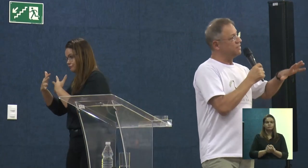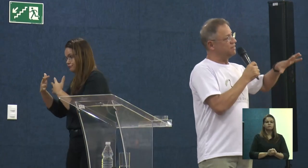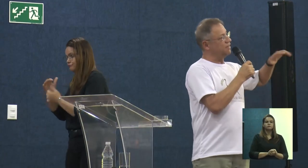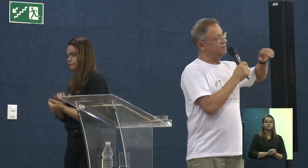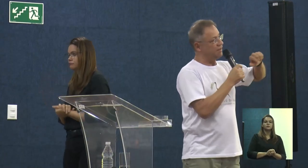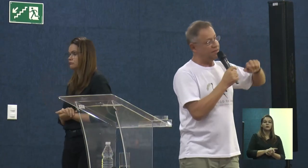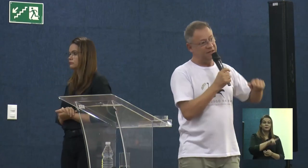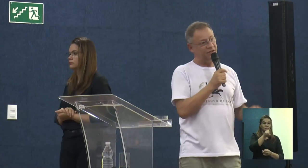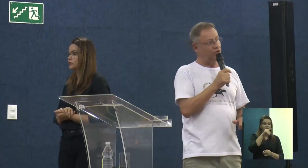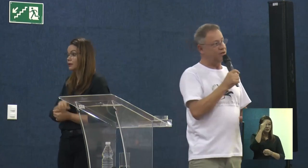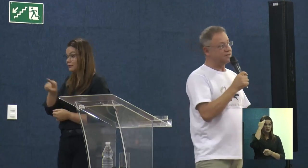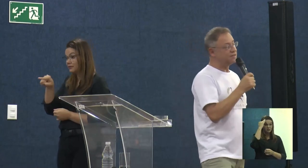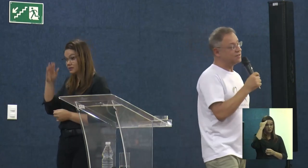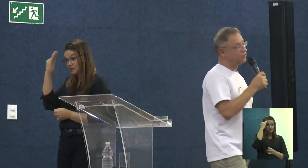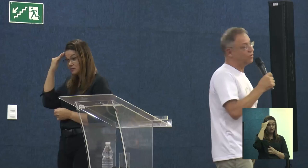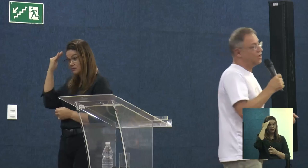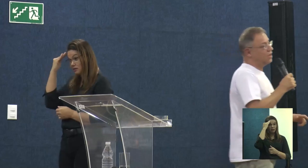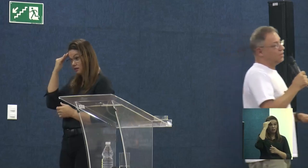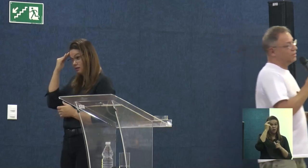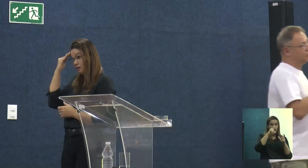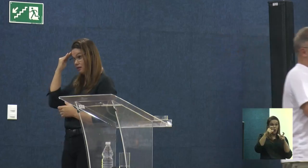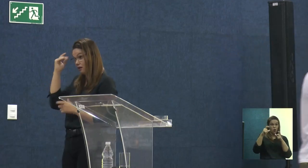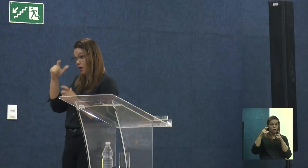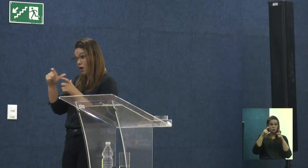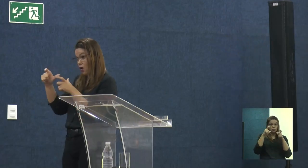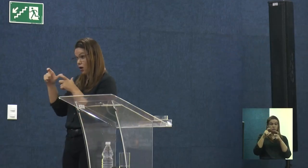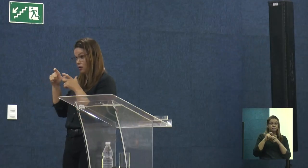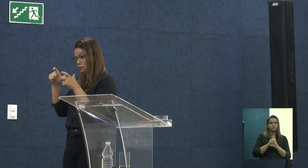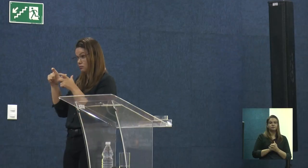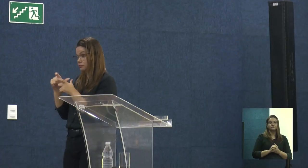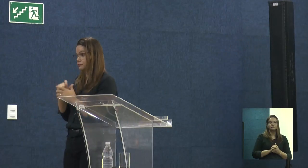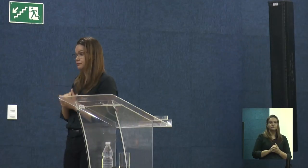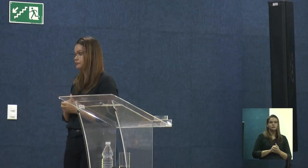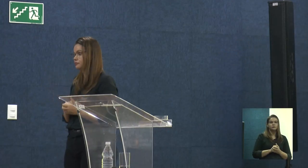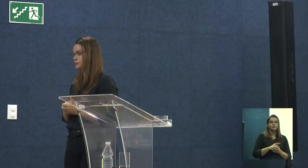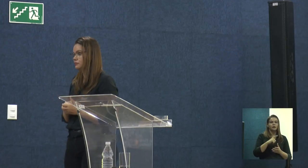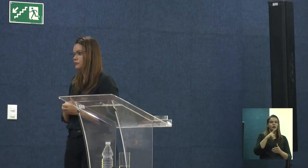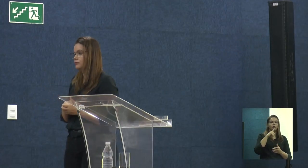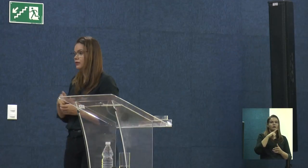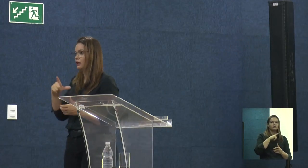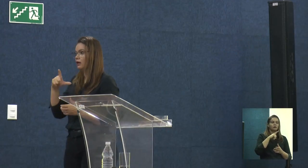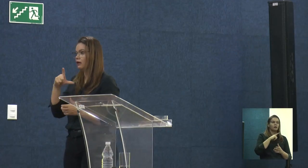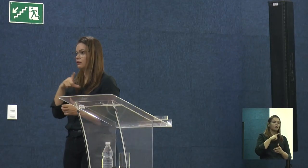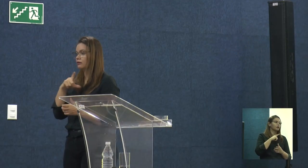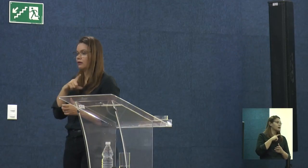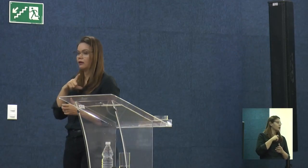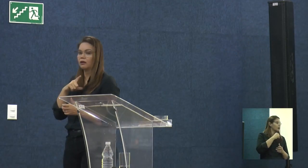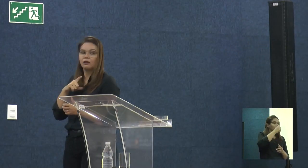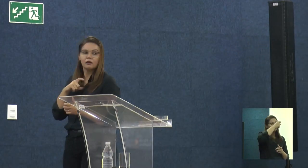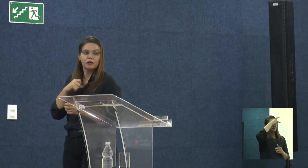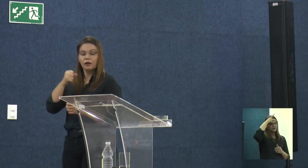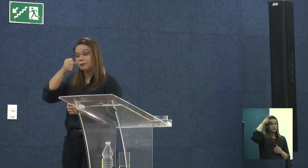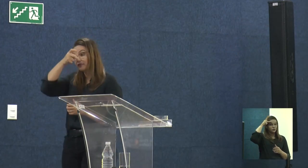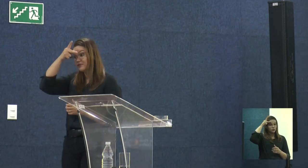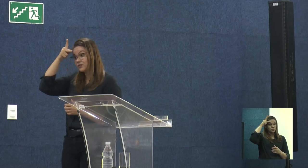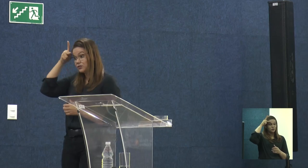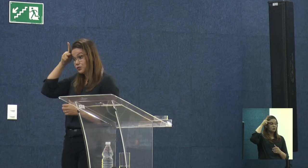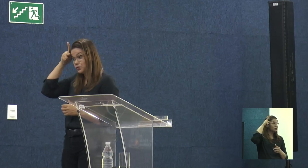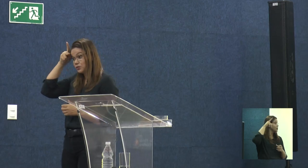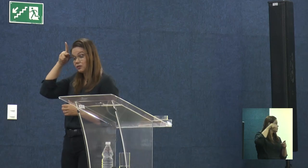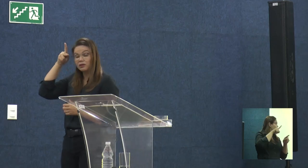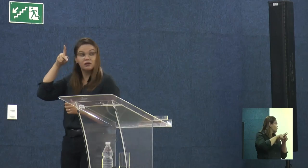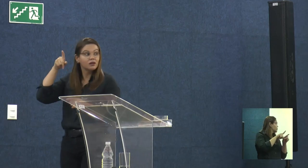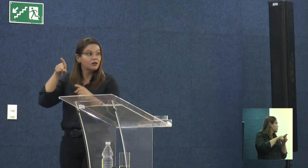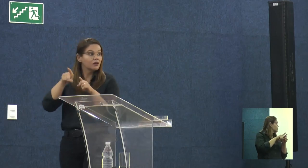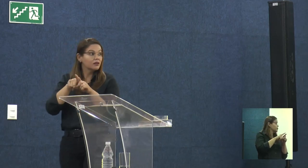Para vocês entenderem, né? A localização. Então, você tem o Gogó da Ema, que está colocado aqui, e a prefeitura municipal de Itabuna está